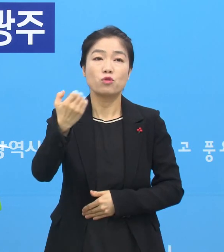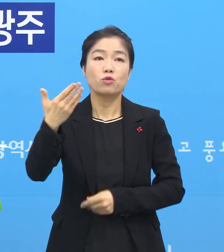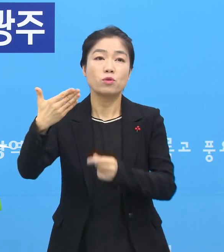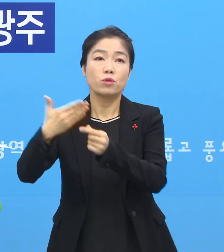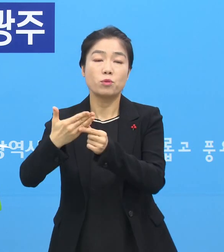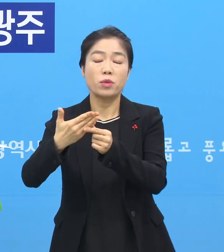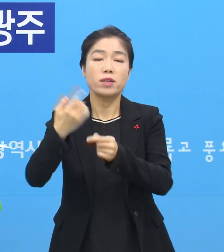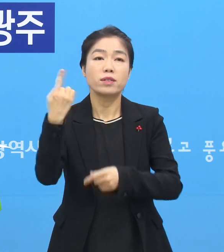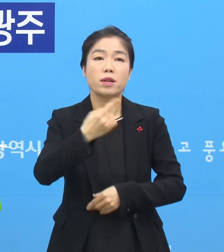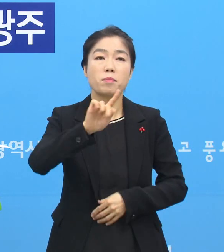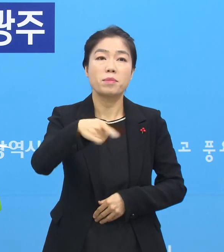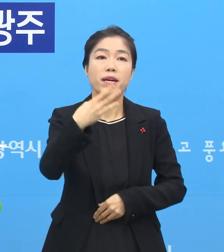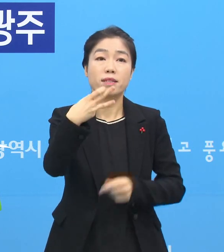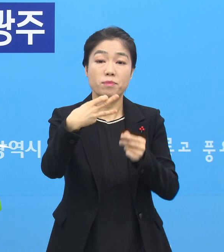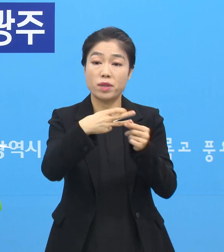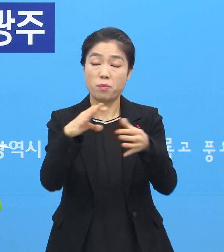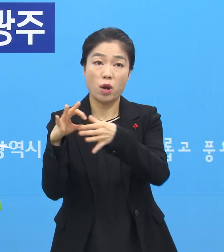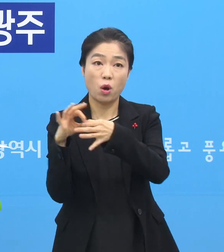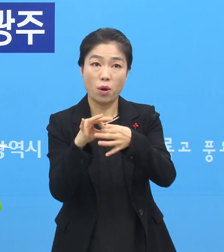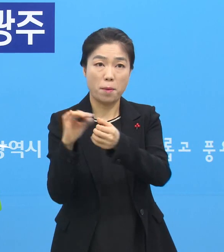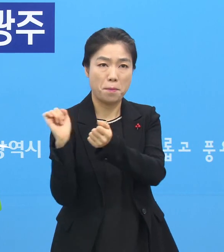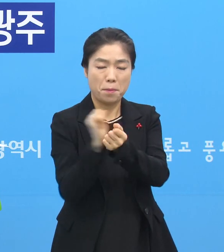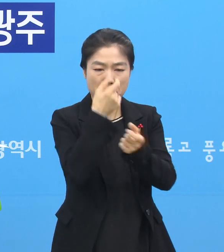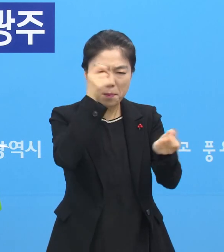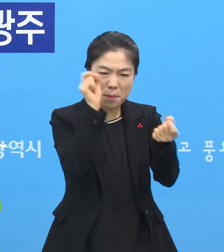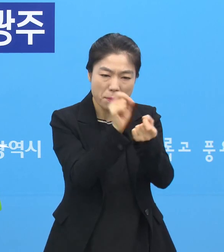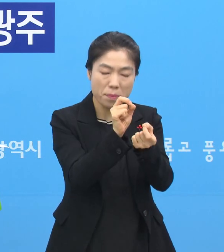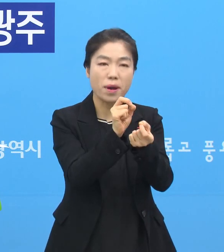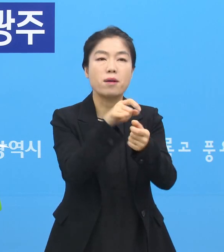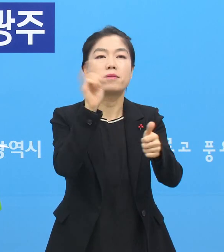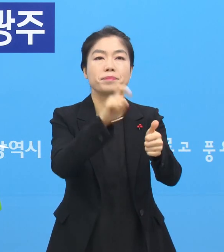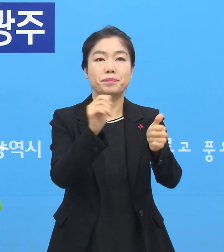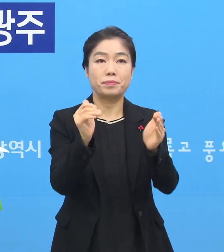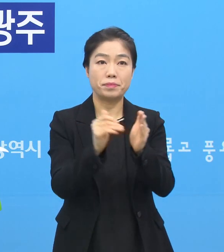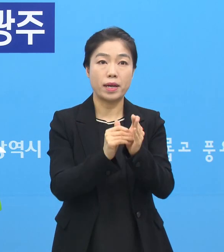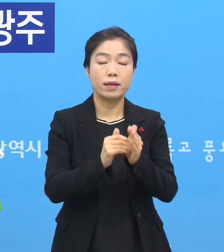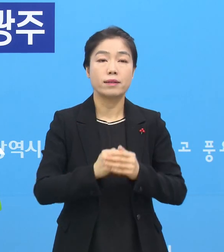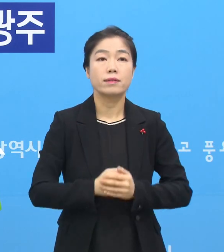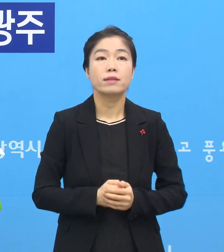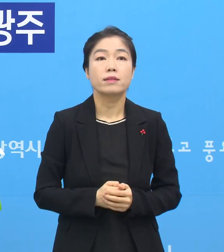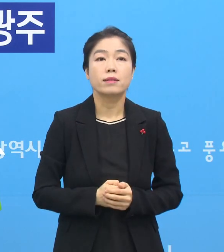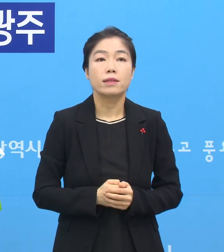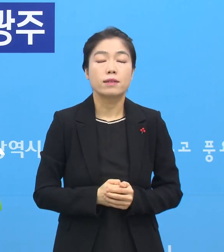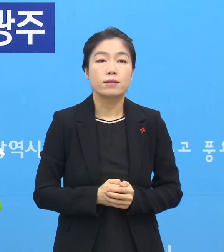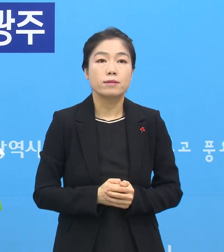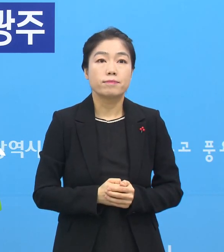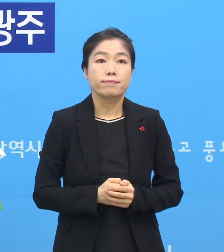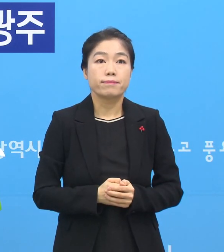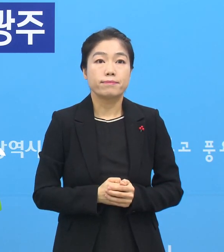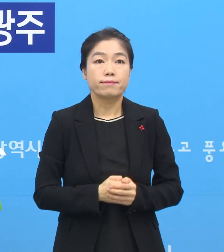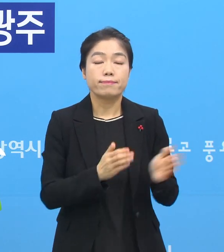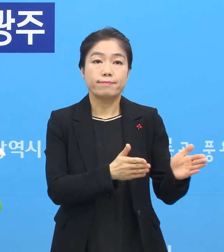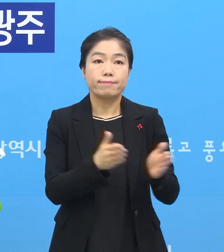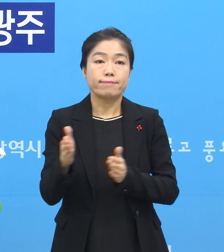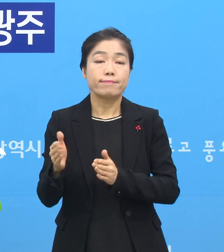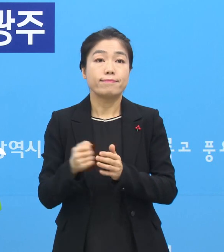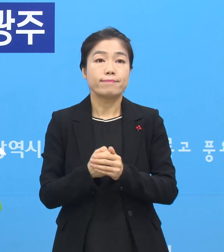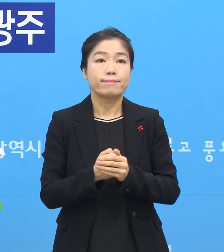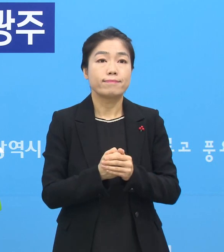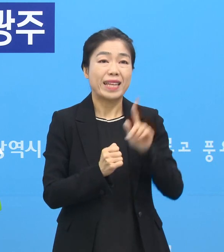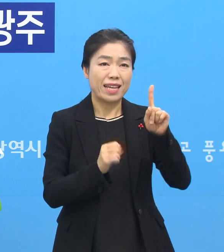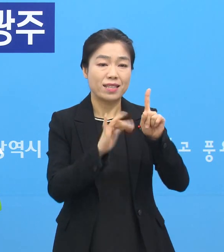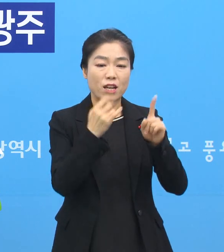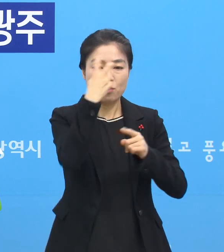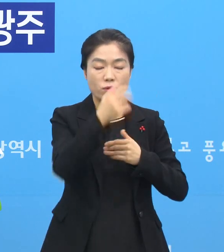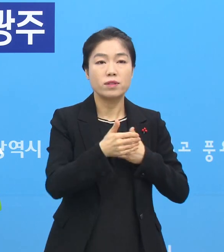1113번 관련해서는 밀접 접촉자로서 확진이 됐습니다. 그 다음에 1명은 조사